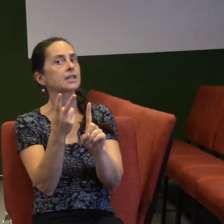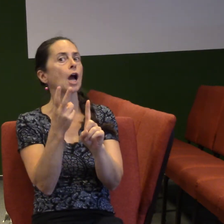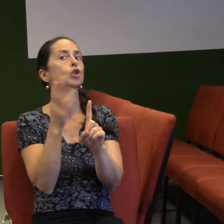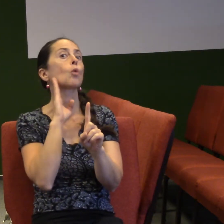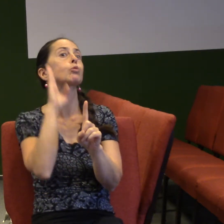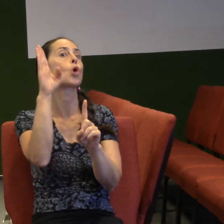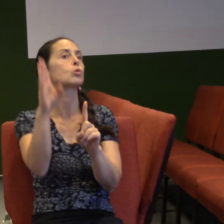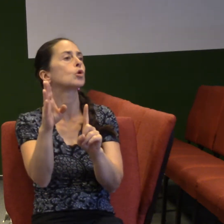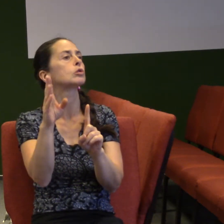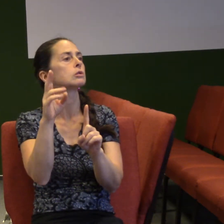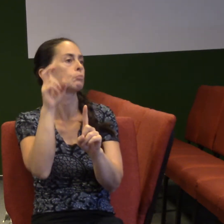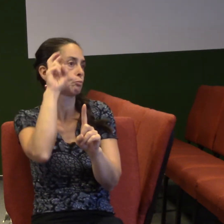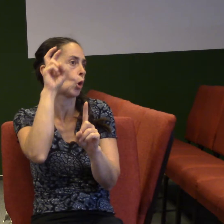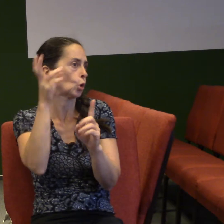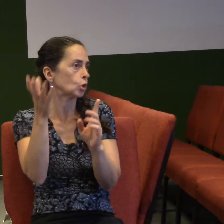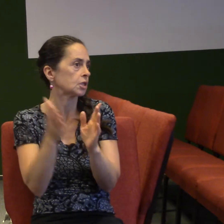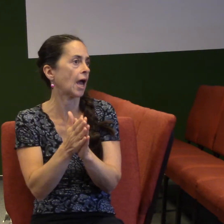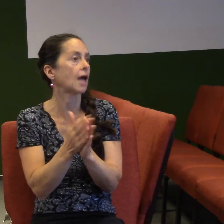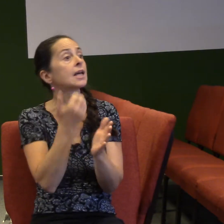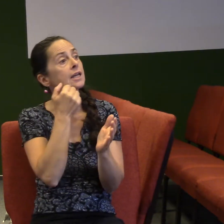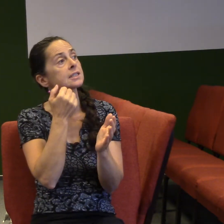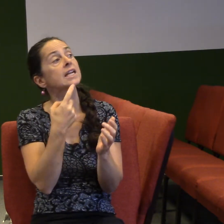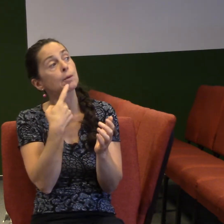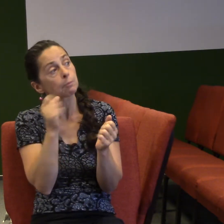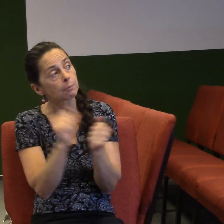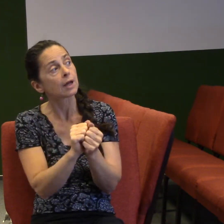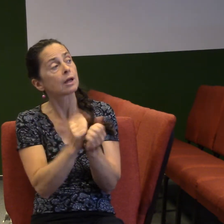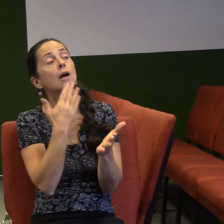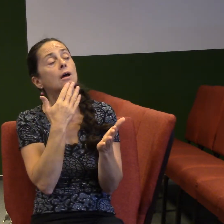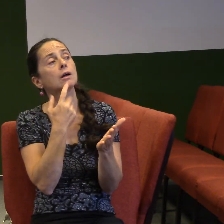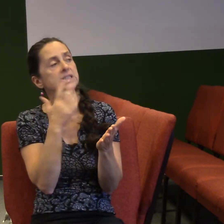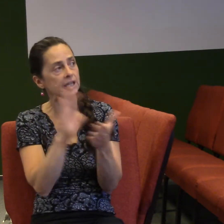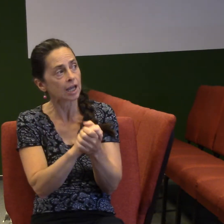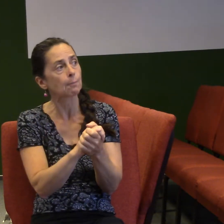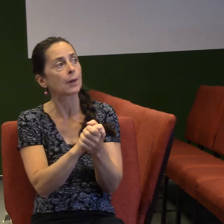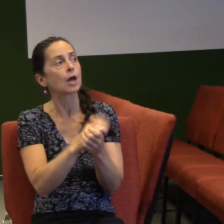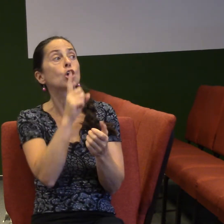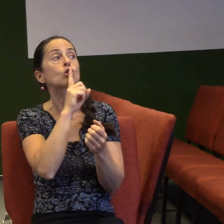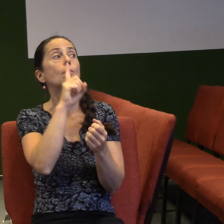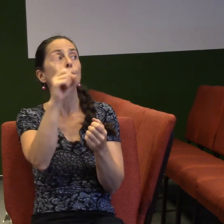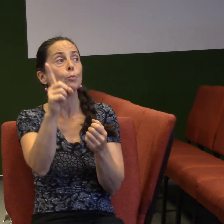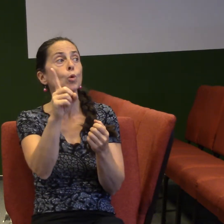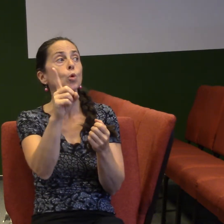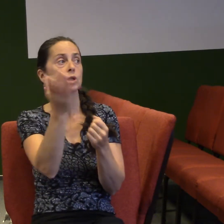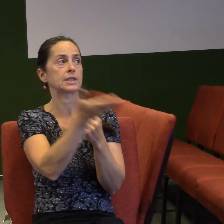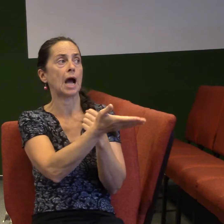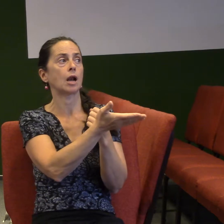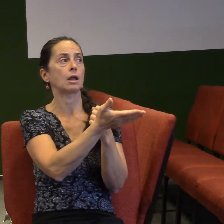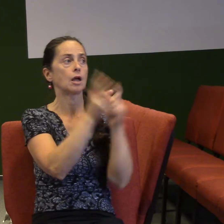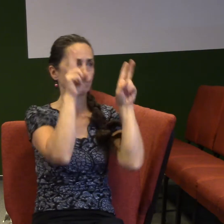zaslíbil tomu Abrahamovi, že z něho udělal Abrovský národ. Už na té půlce té cesty viděl dopředu.